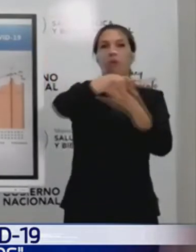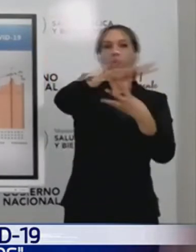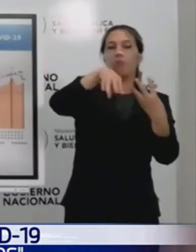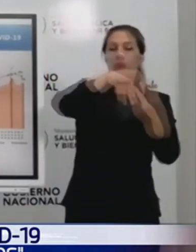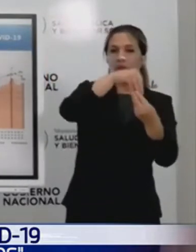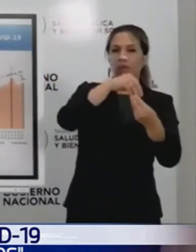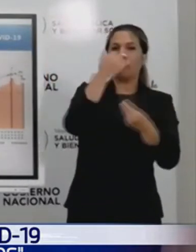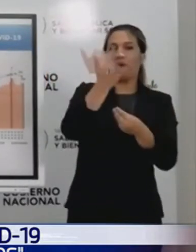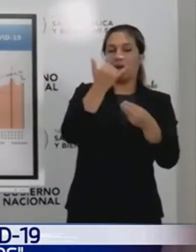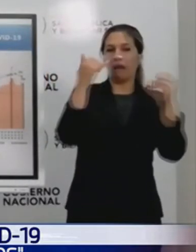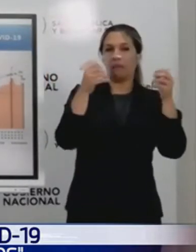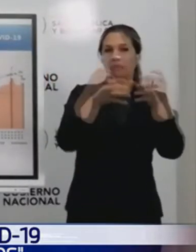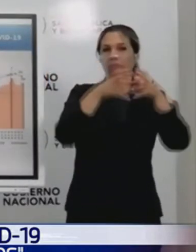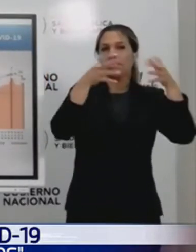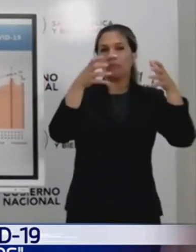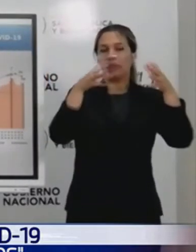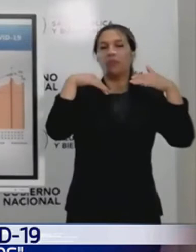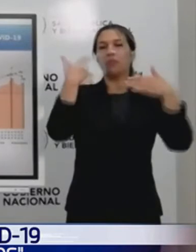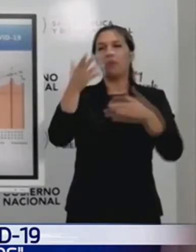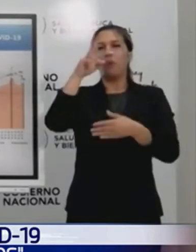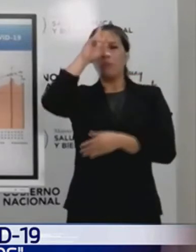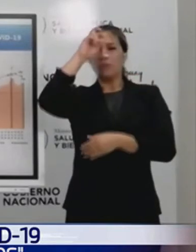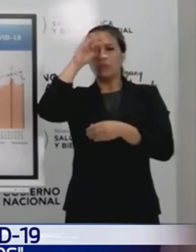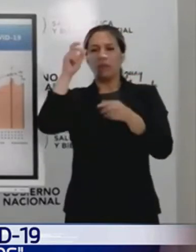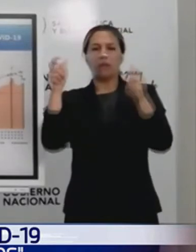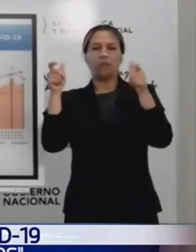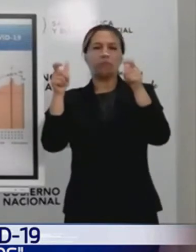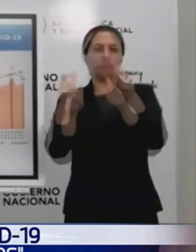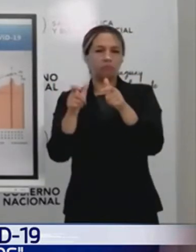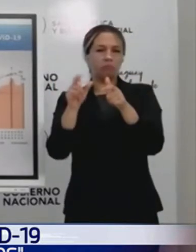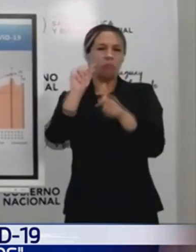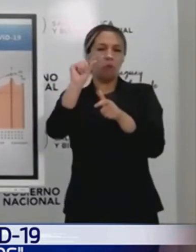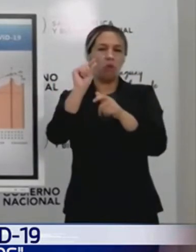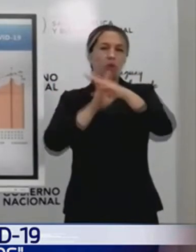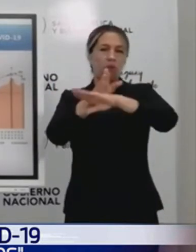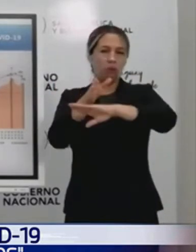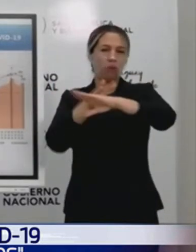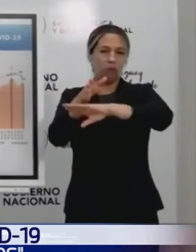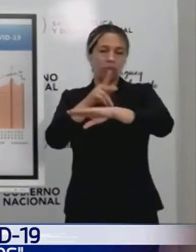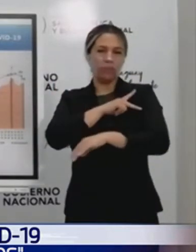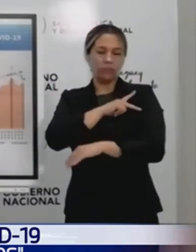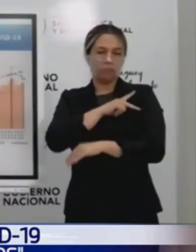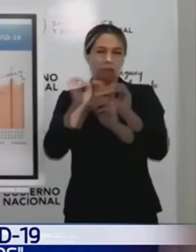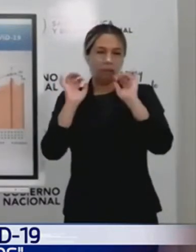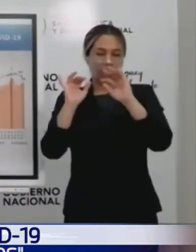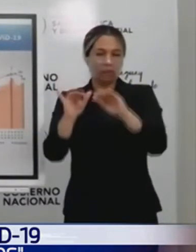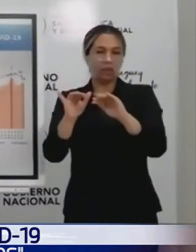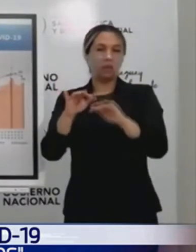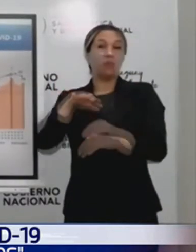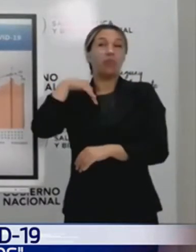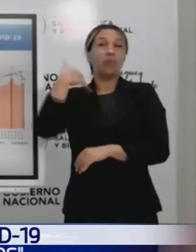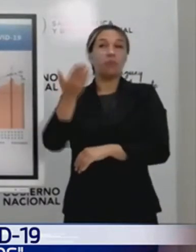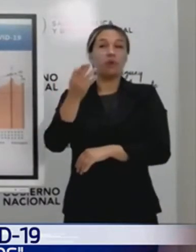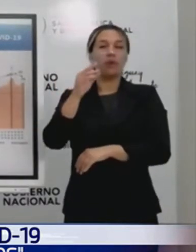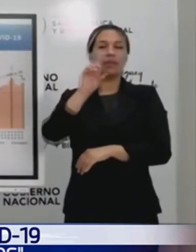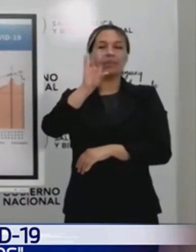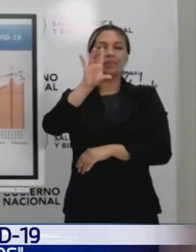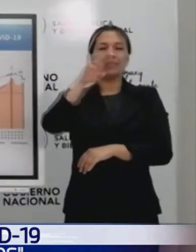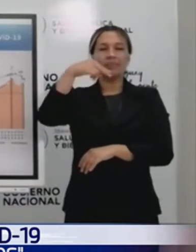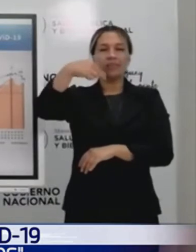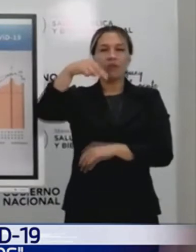También hubo un descanso del sistema de salud muy leve, muy pequeño, que a finales de la segunda quincena de noviembre se fue